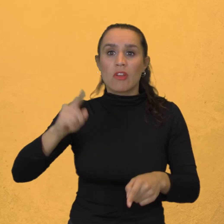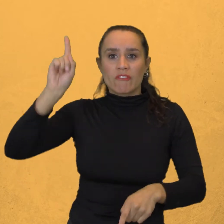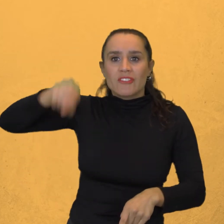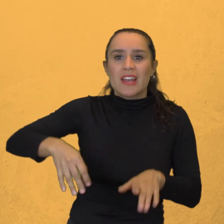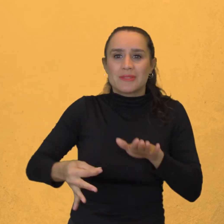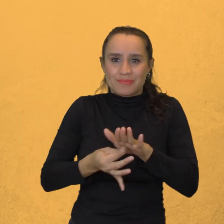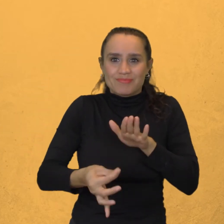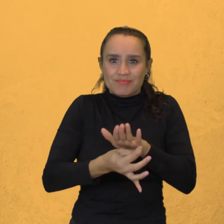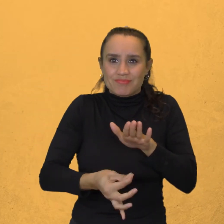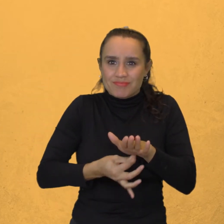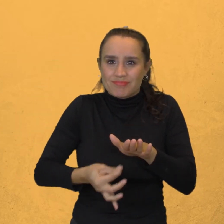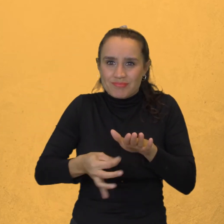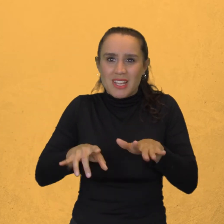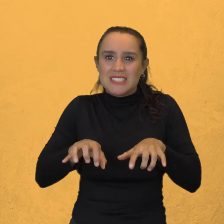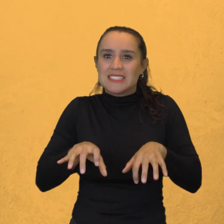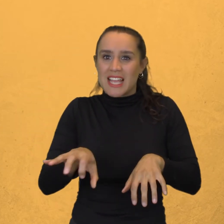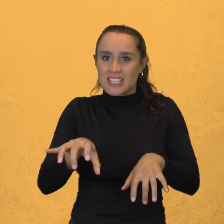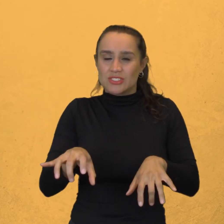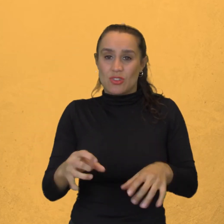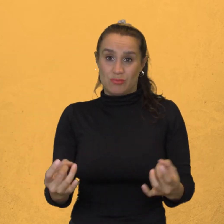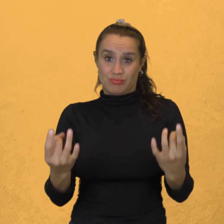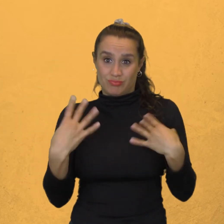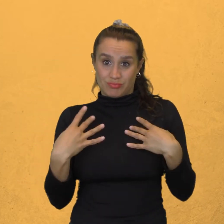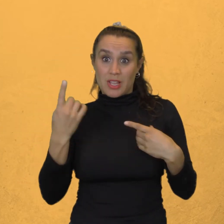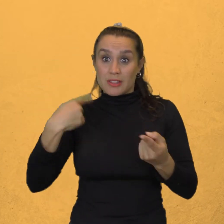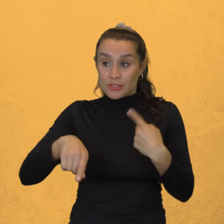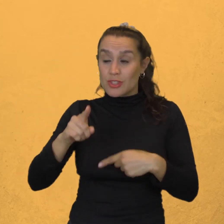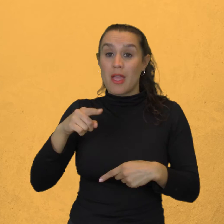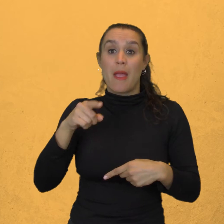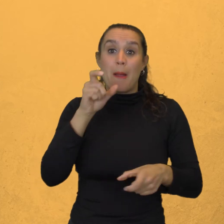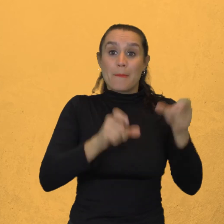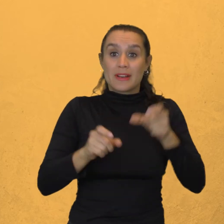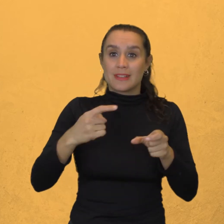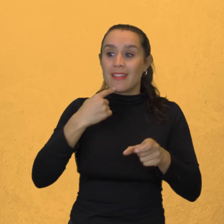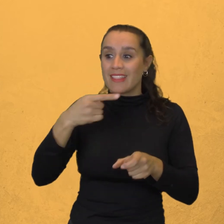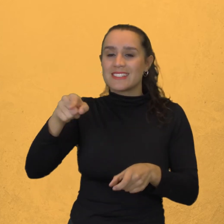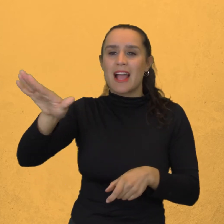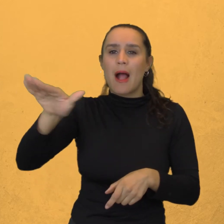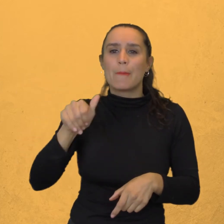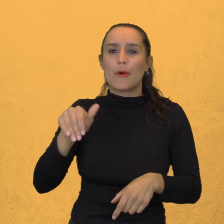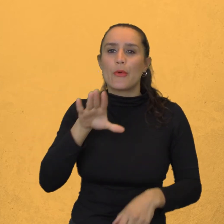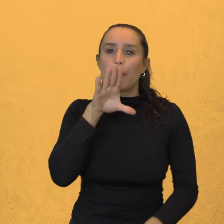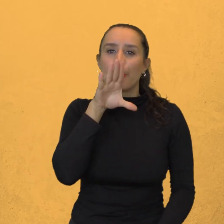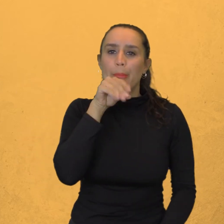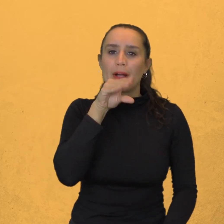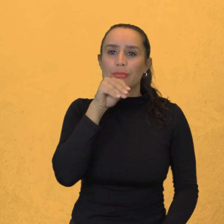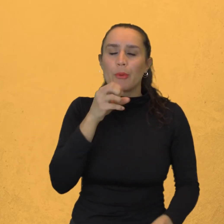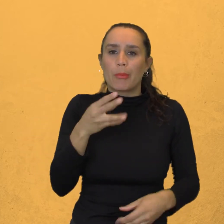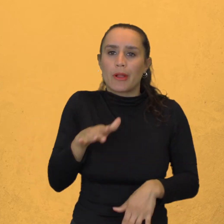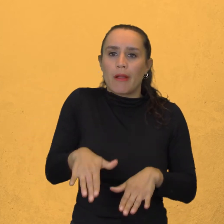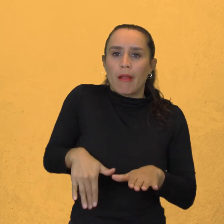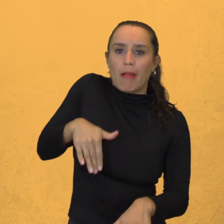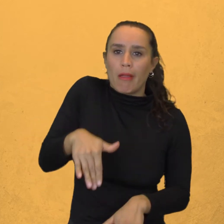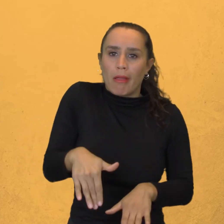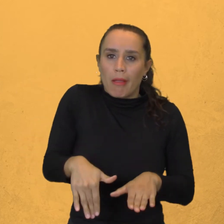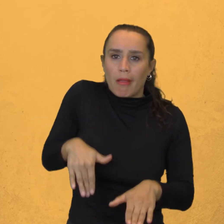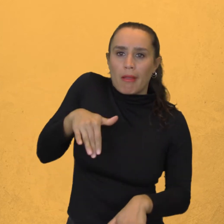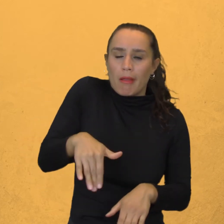niguas Al punto que a los payaneses Le decían patos por su andar Cojo Y con los años Terminaron llamándolos patojos